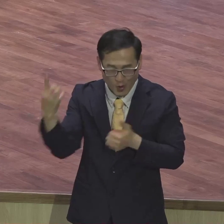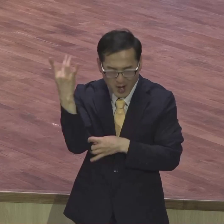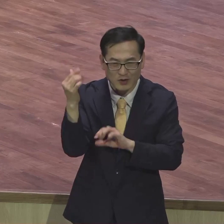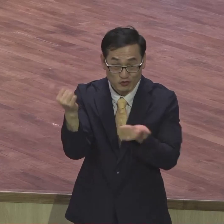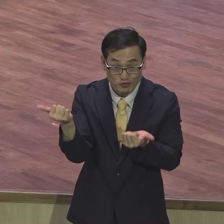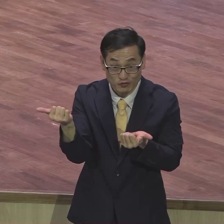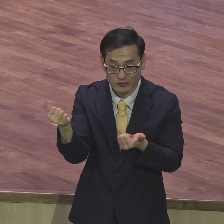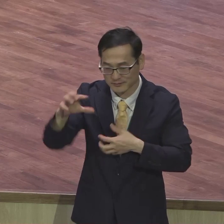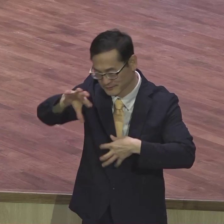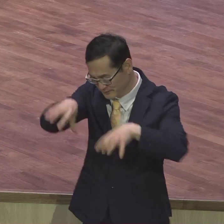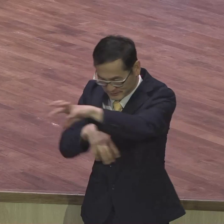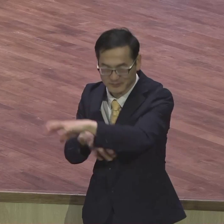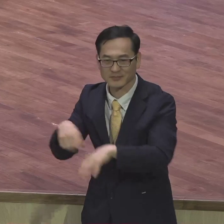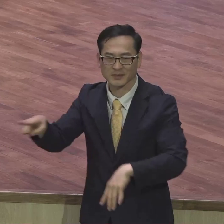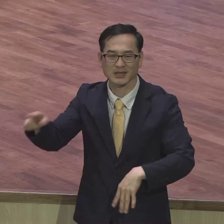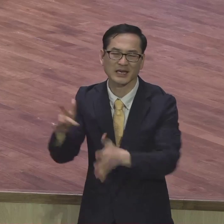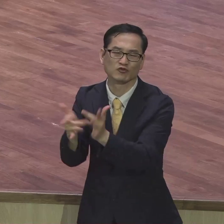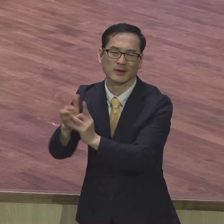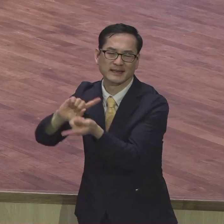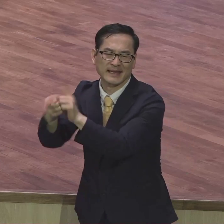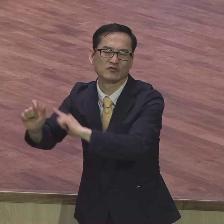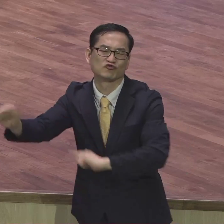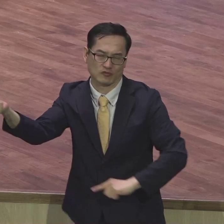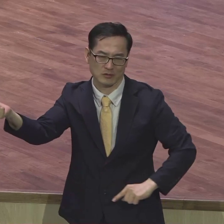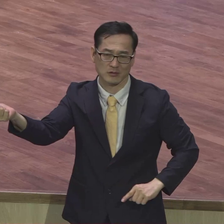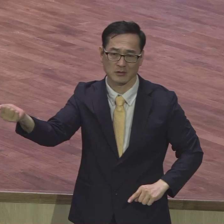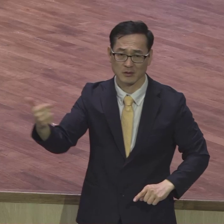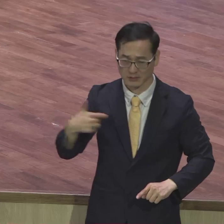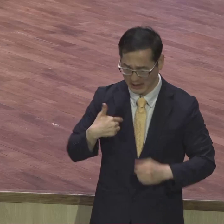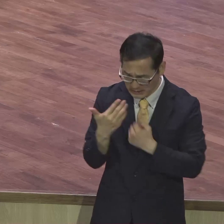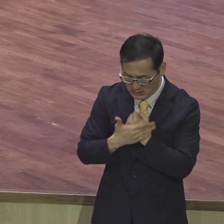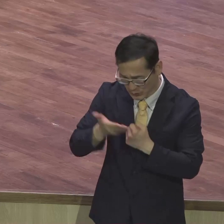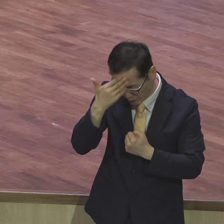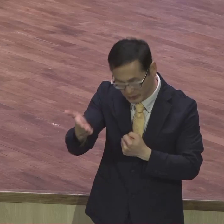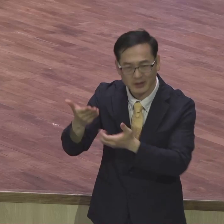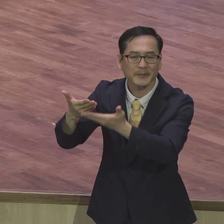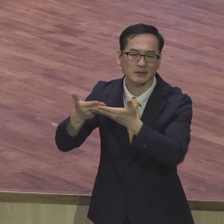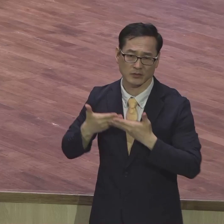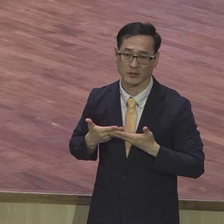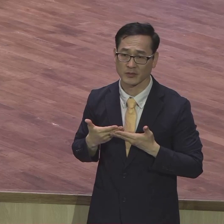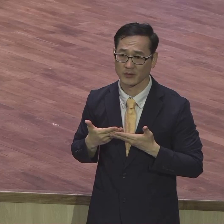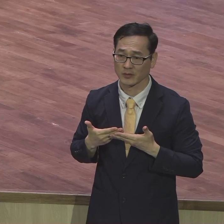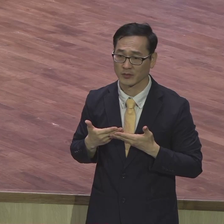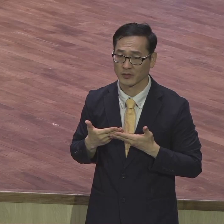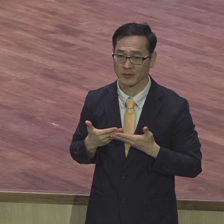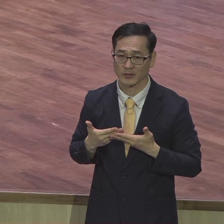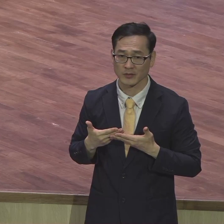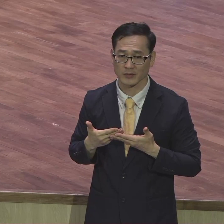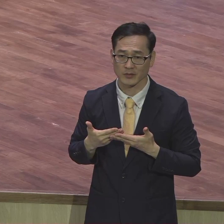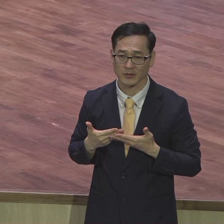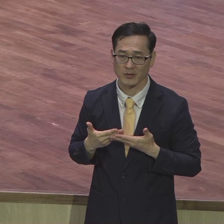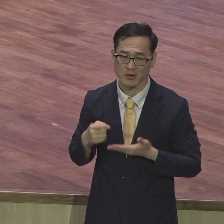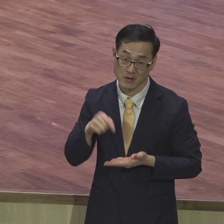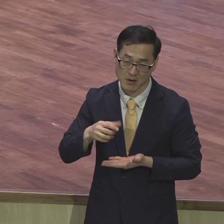구원받은 줄 믿으시기 바랍니다 값비싼 대가를 치르고 여러분을 구원해 주세요 그런 은혜에 감사한다고 하면